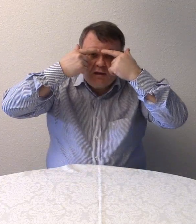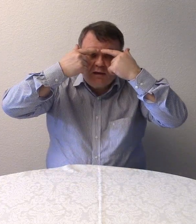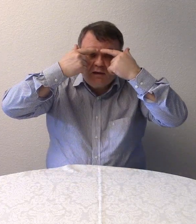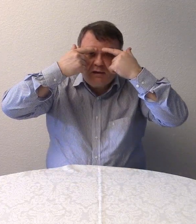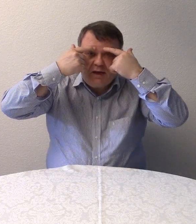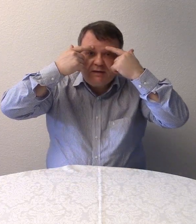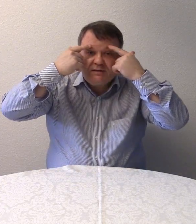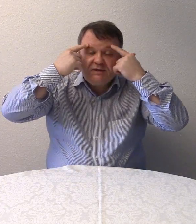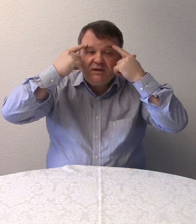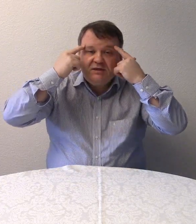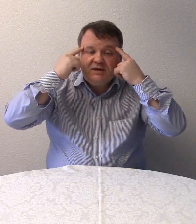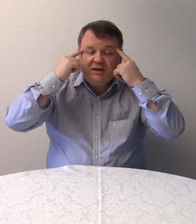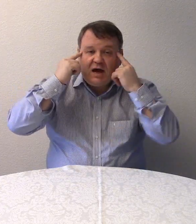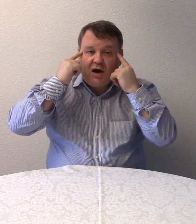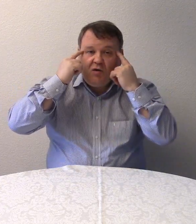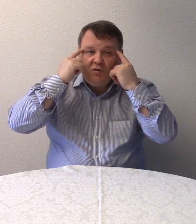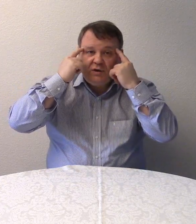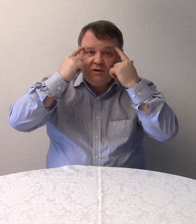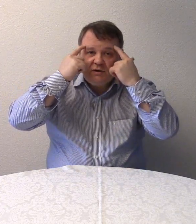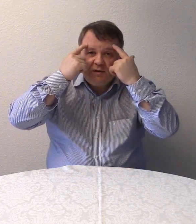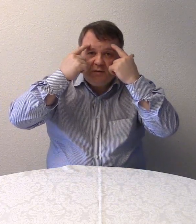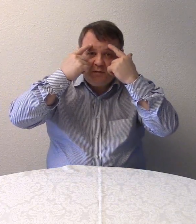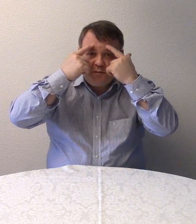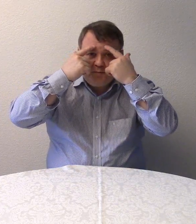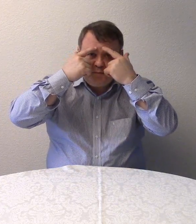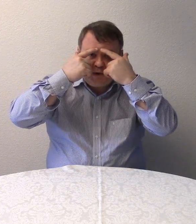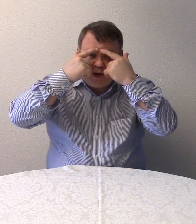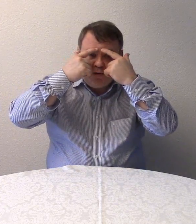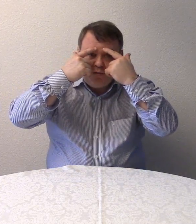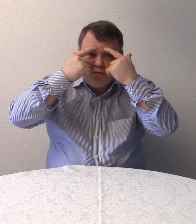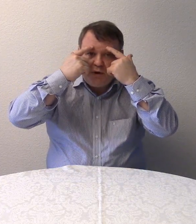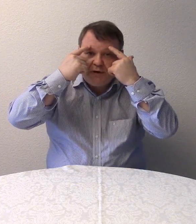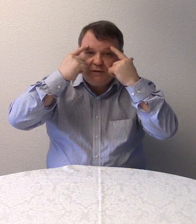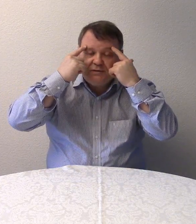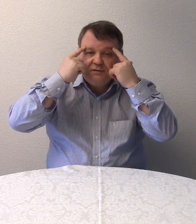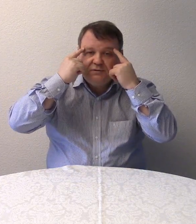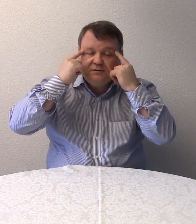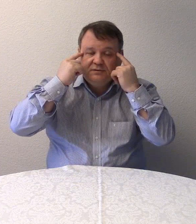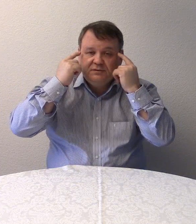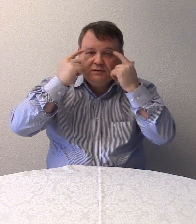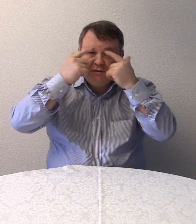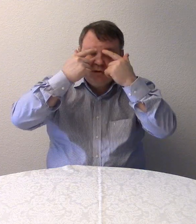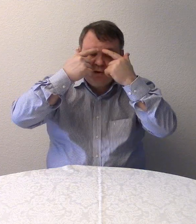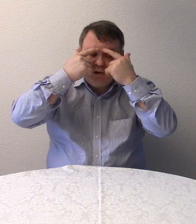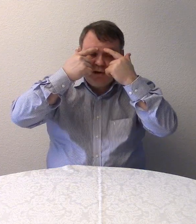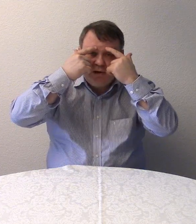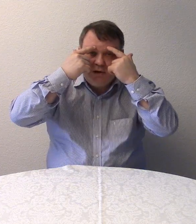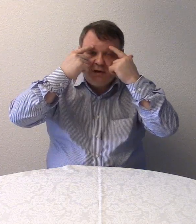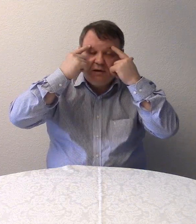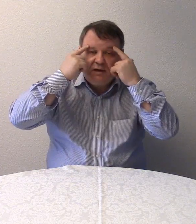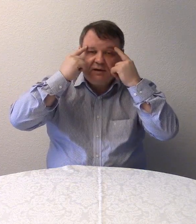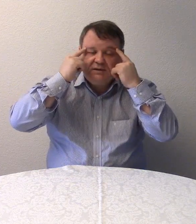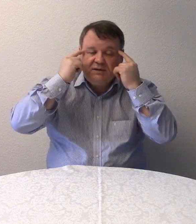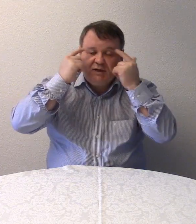Das sind die Augenbrauen. Das sind die